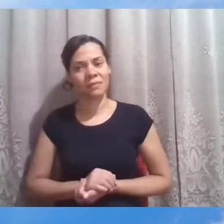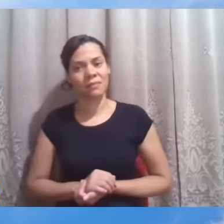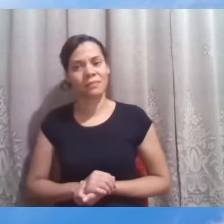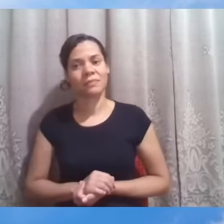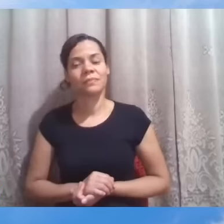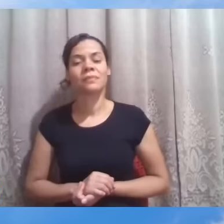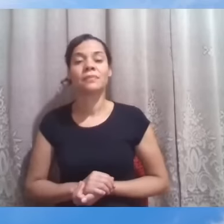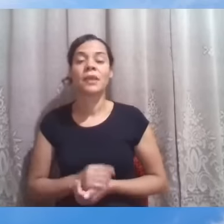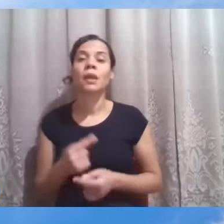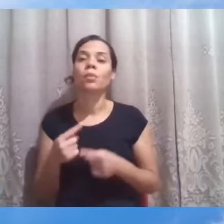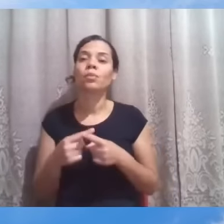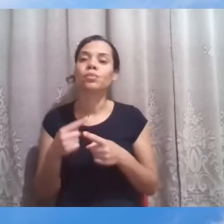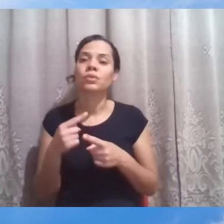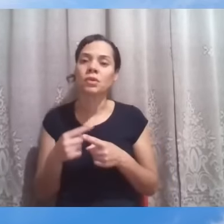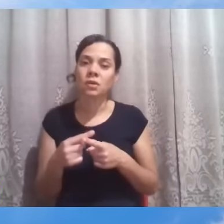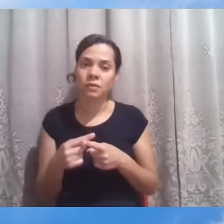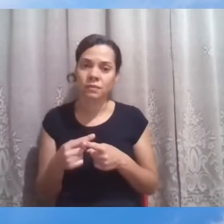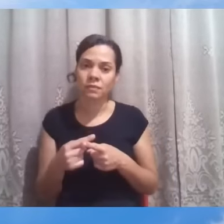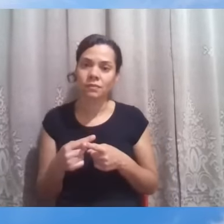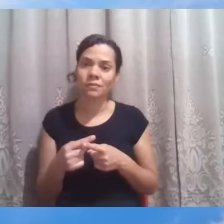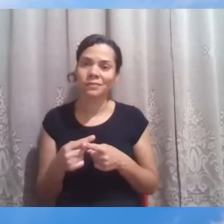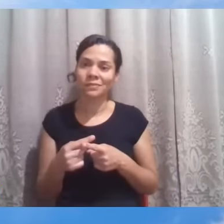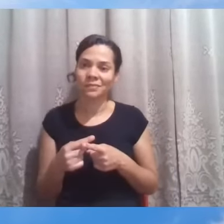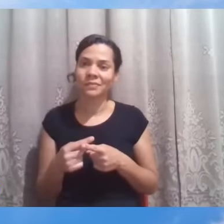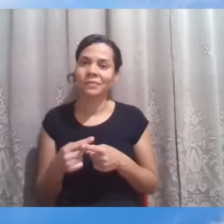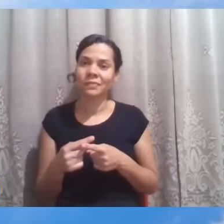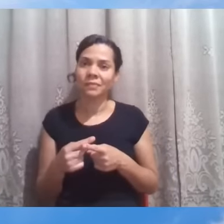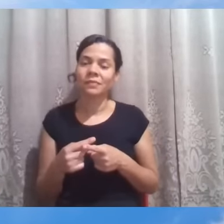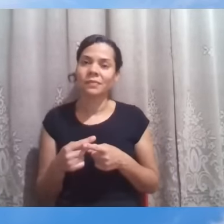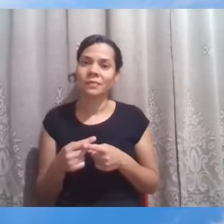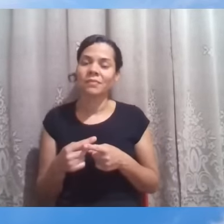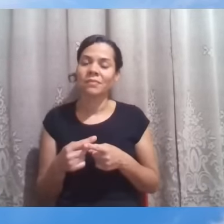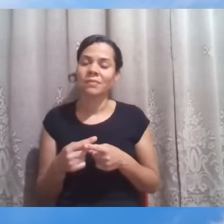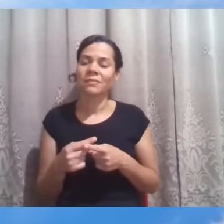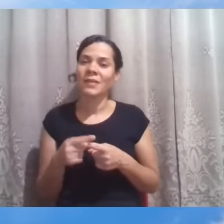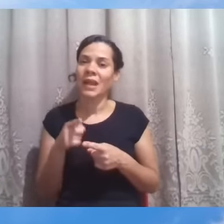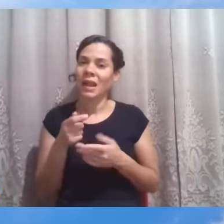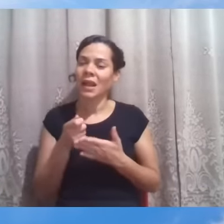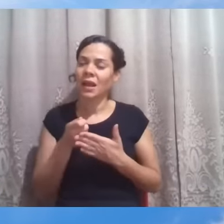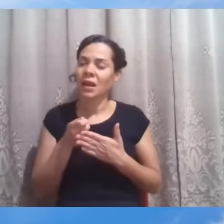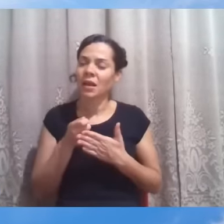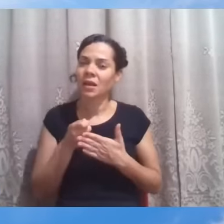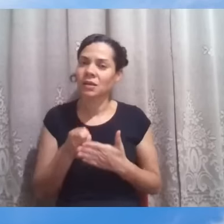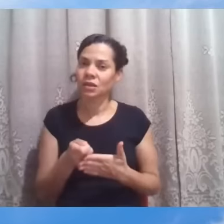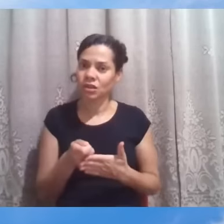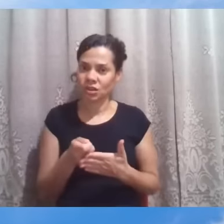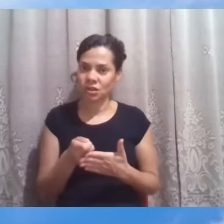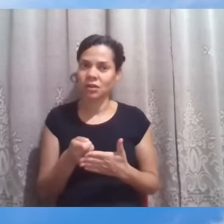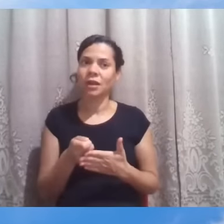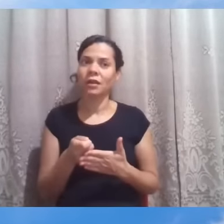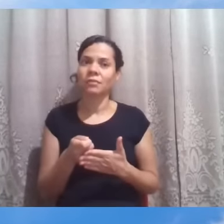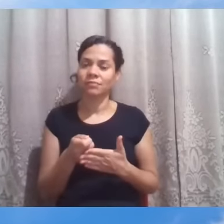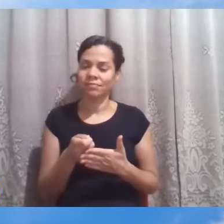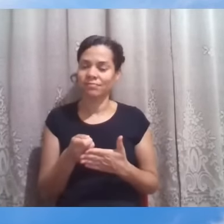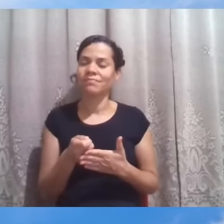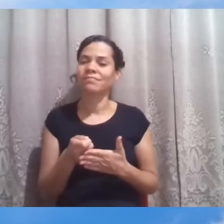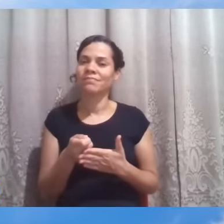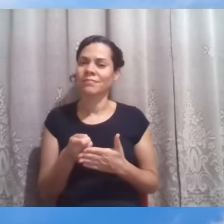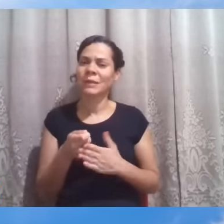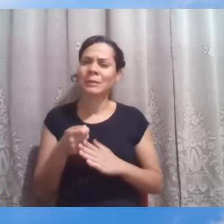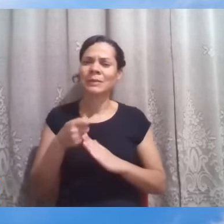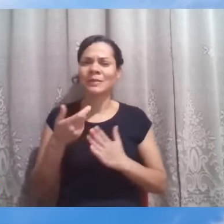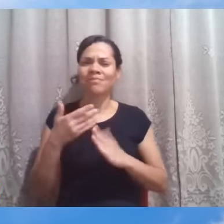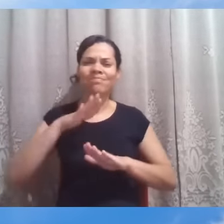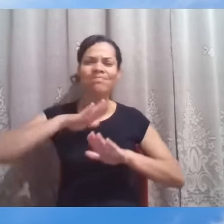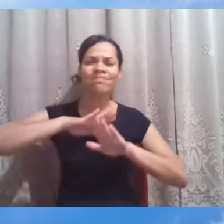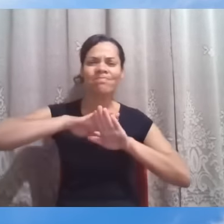Porque era de tal maneira rígida, dogmática a visão que muitos